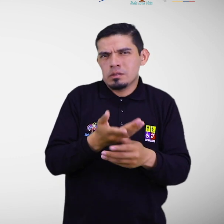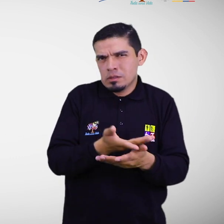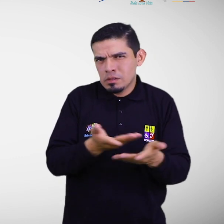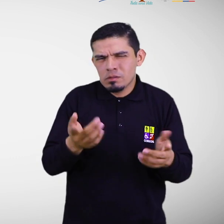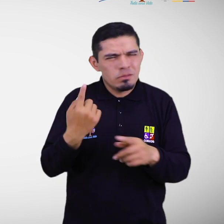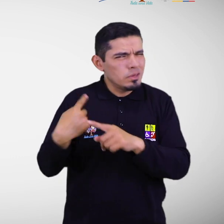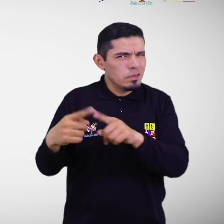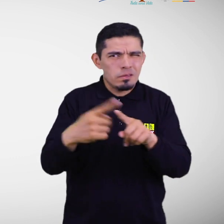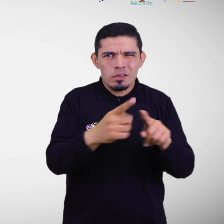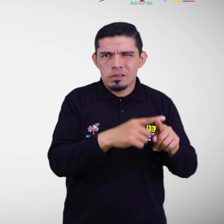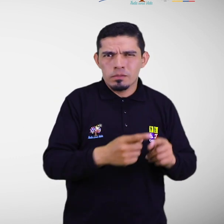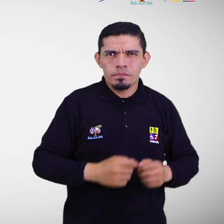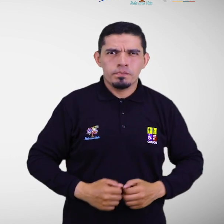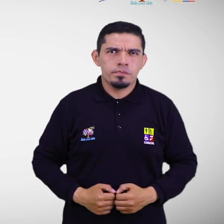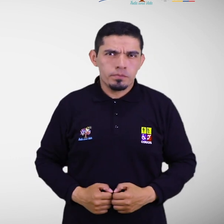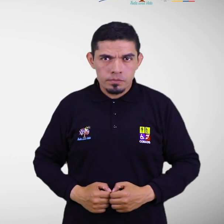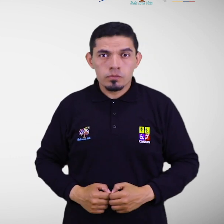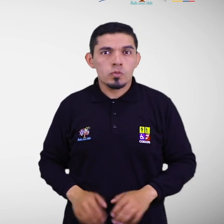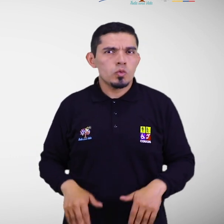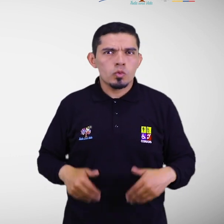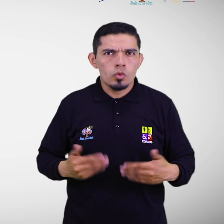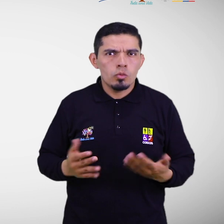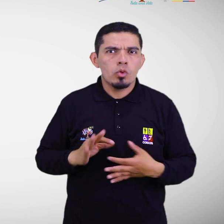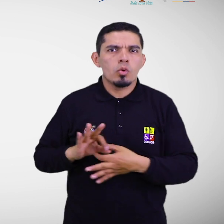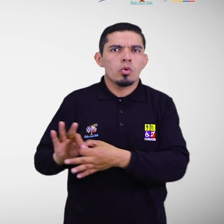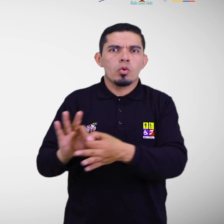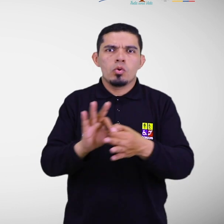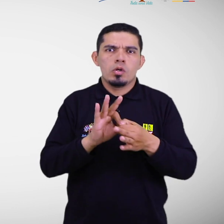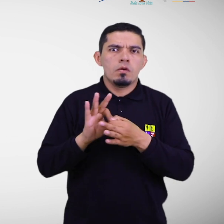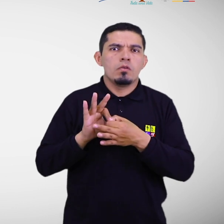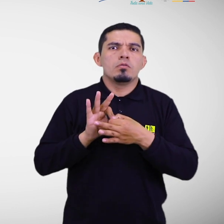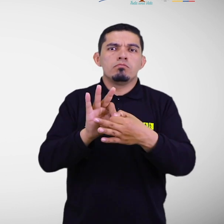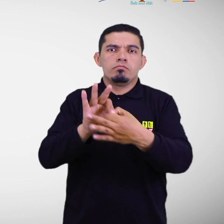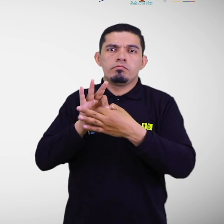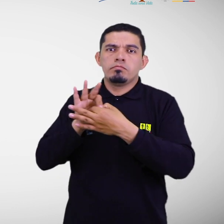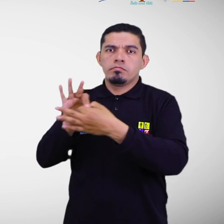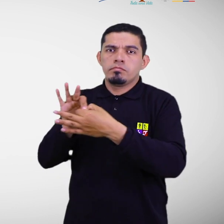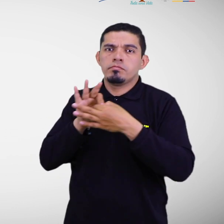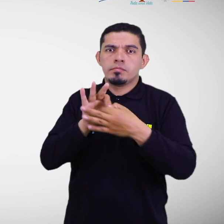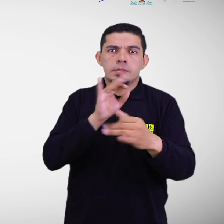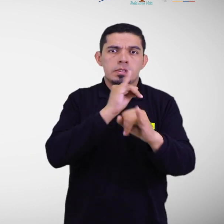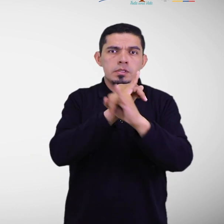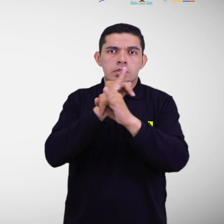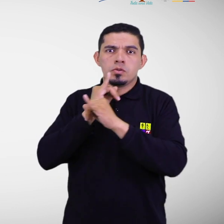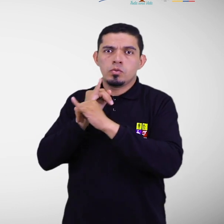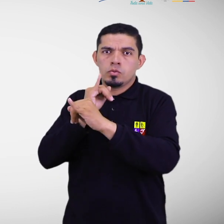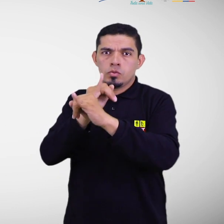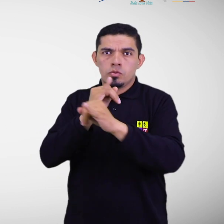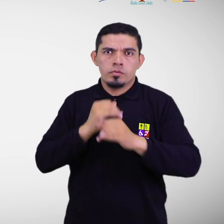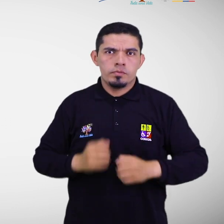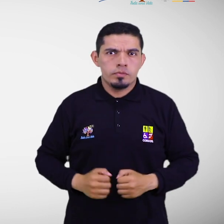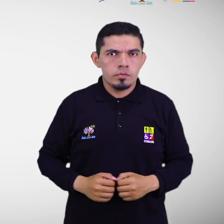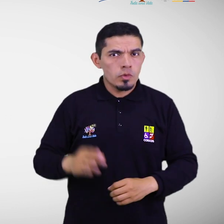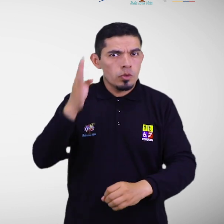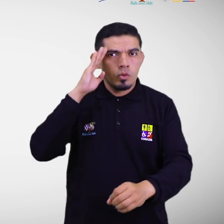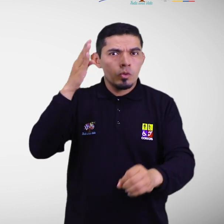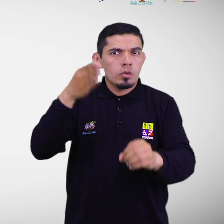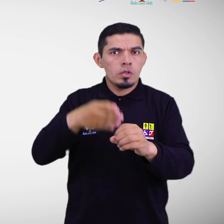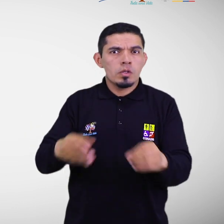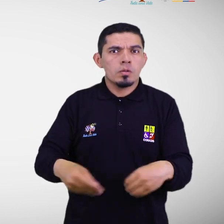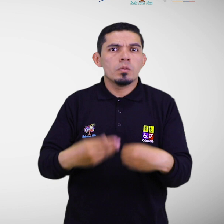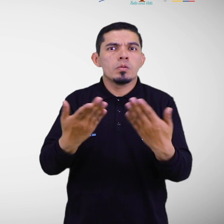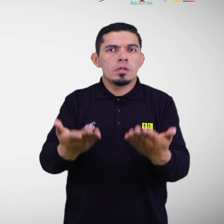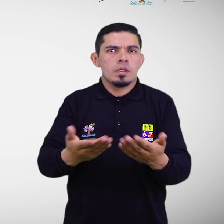diferentes amenazas, a través de la colaboración y alianza entre las instituciones. Con la finalidad de establecer